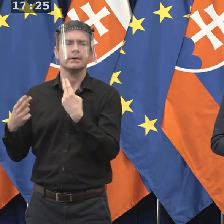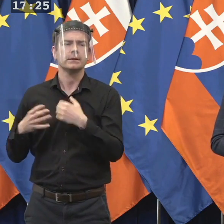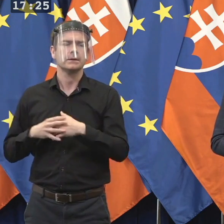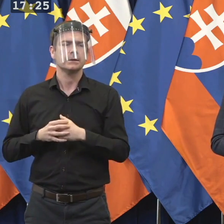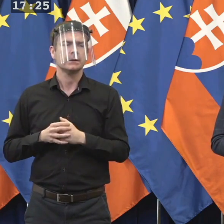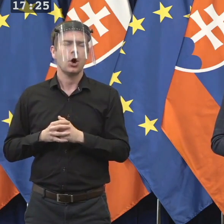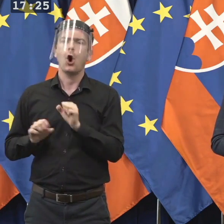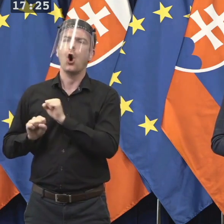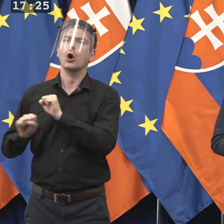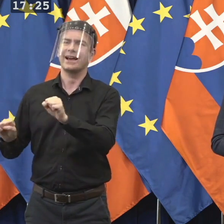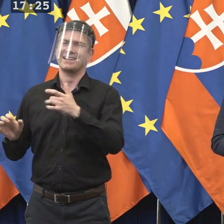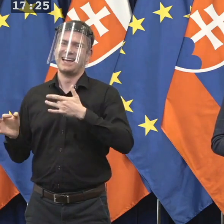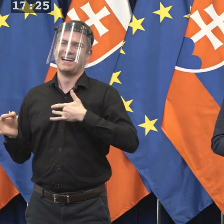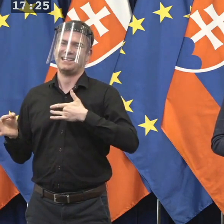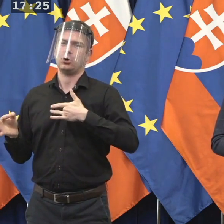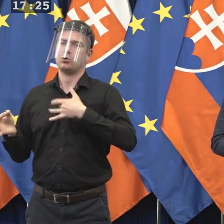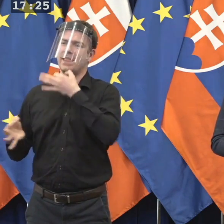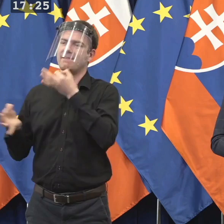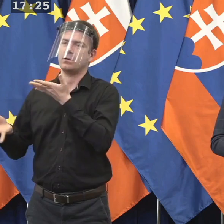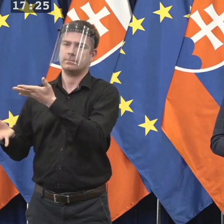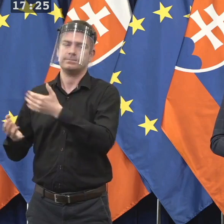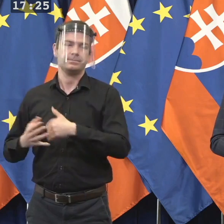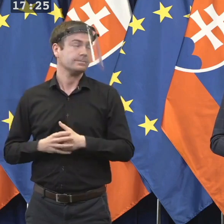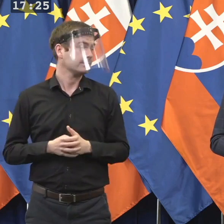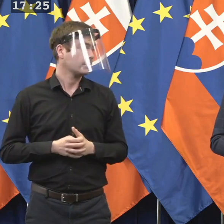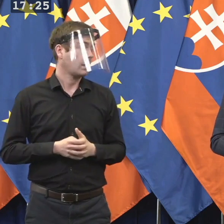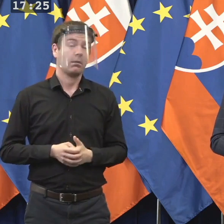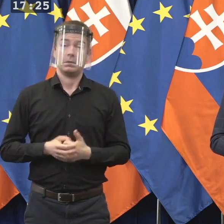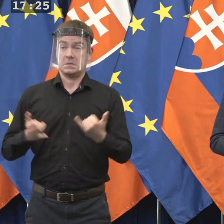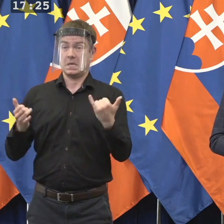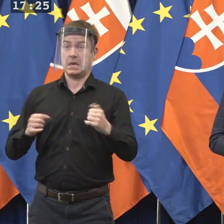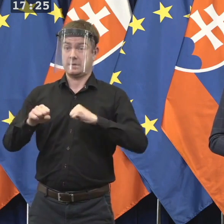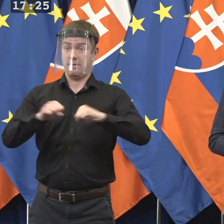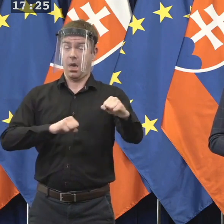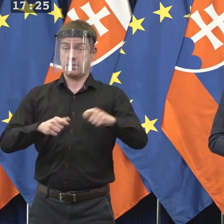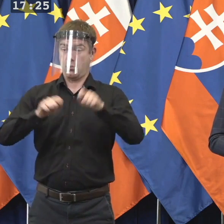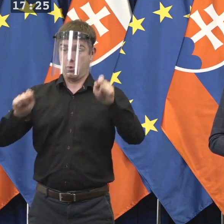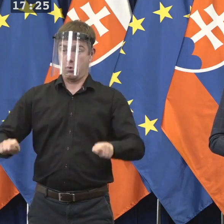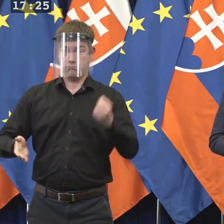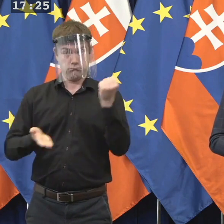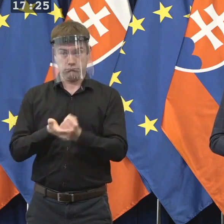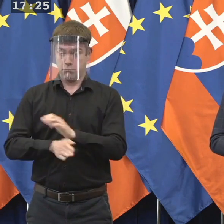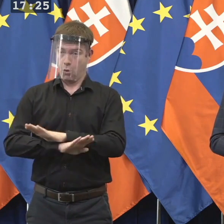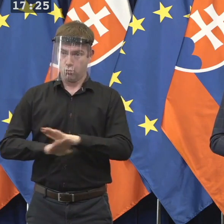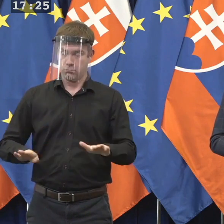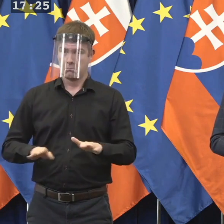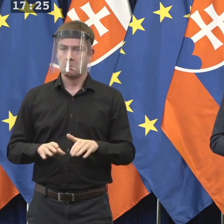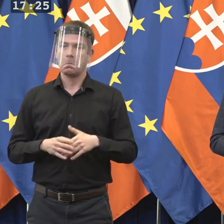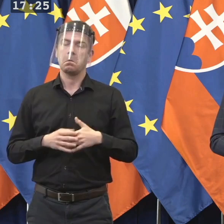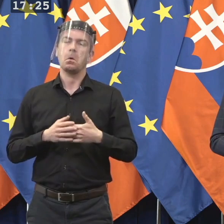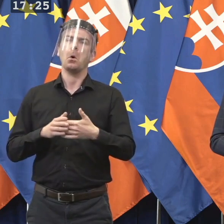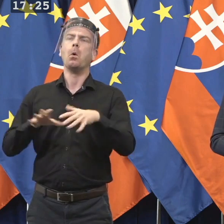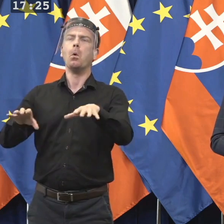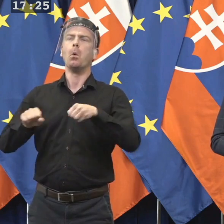Teraz rozhodla vláda. To znamená, že toto zaslanie toho uznesenia